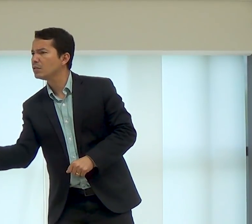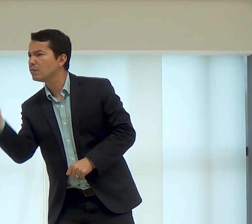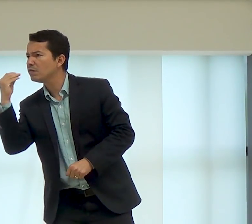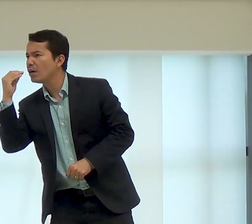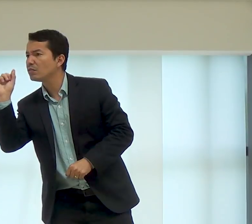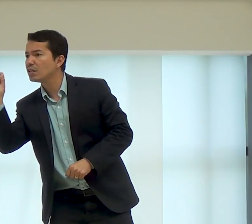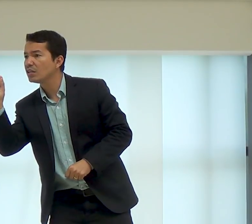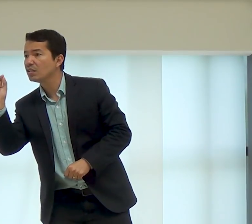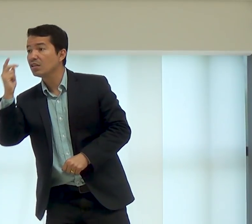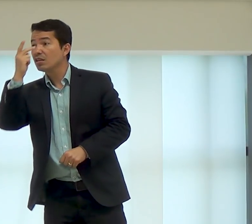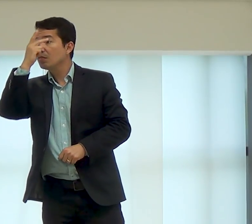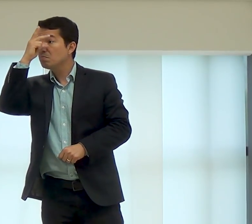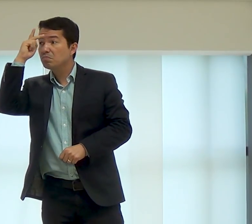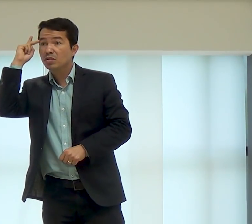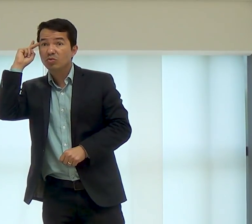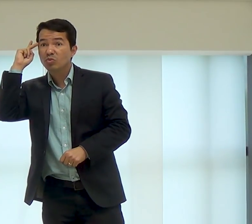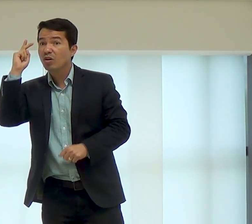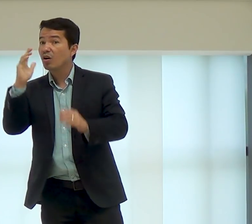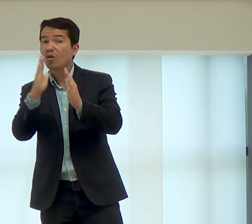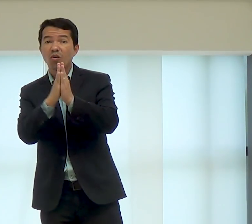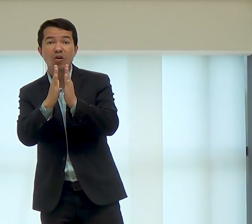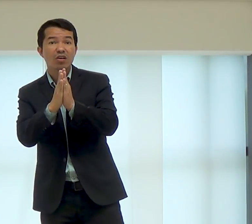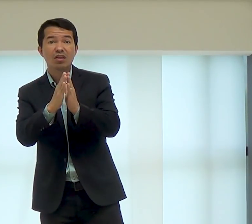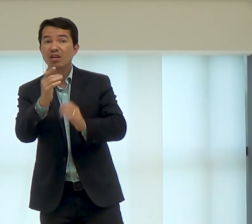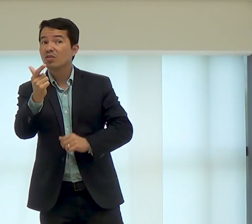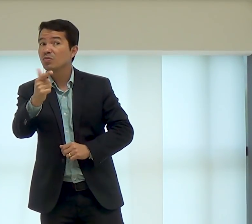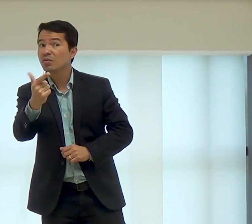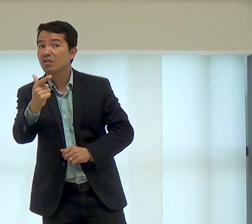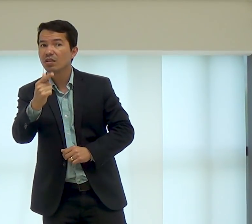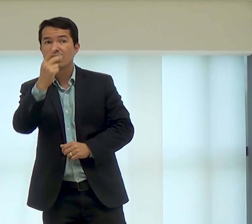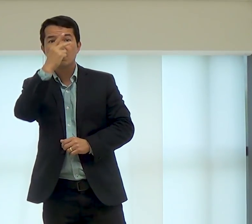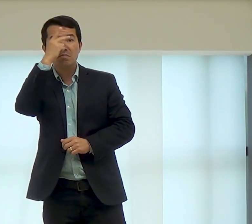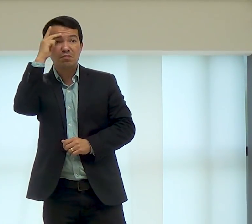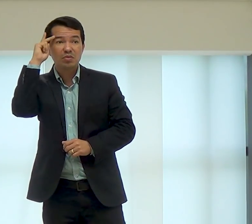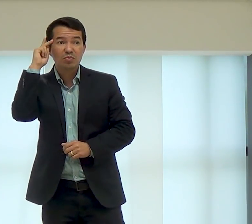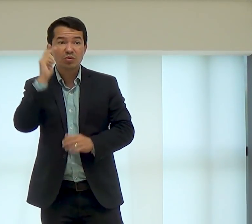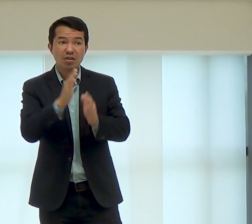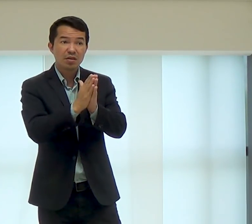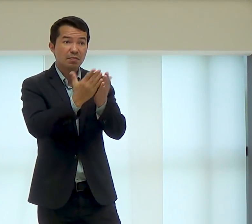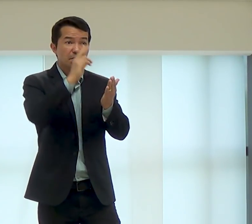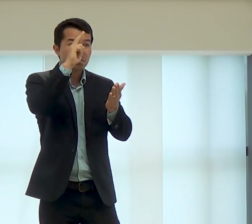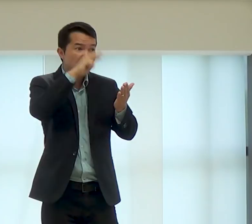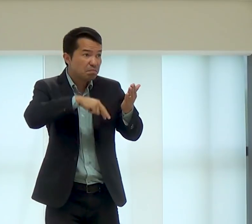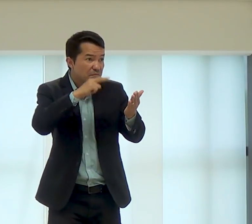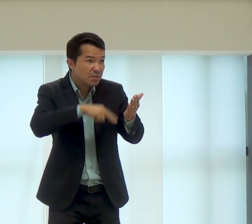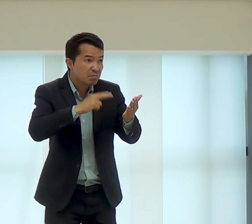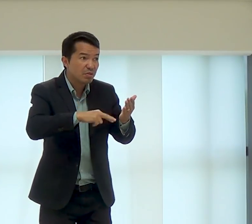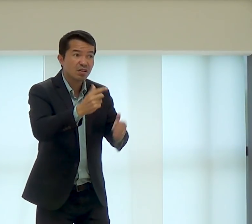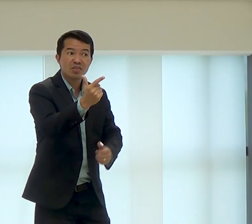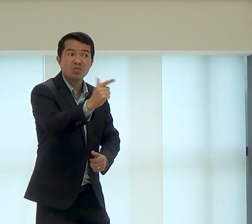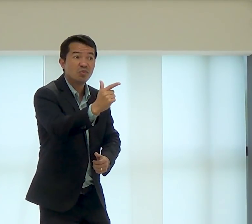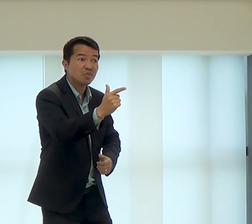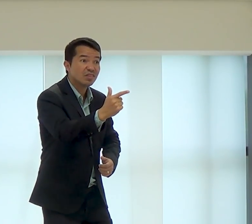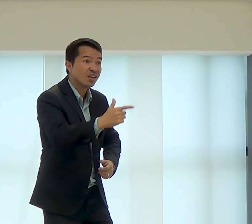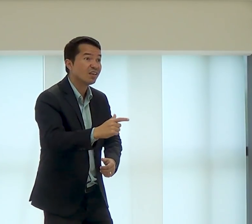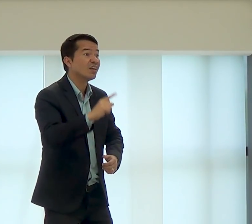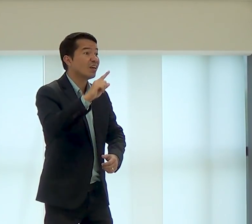Quem está fraco? A pessoa que não ora, a pessoa que não lê a Bíblia, que não se alimenta da